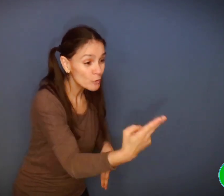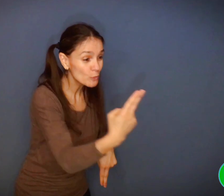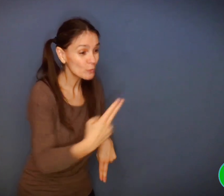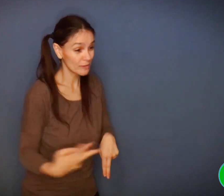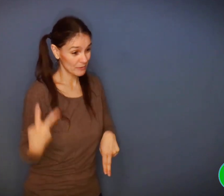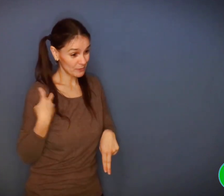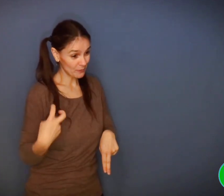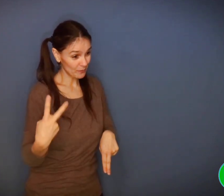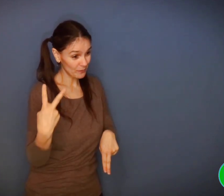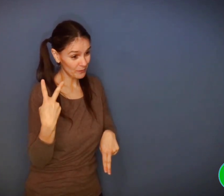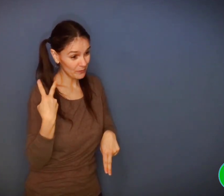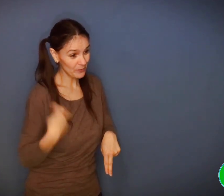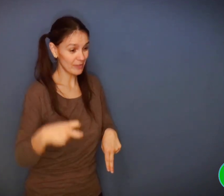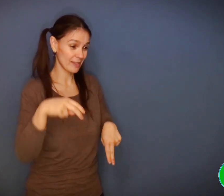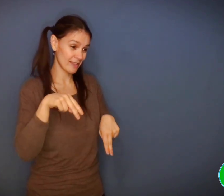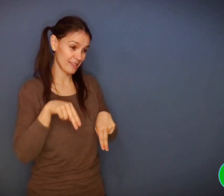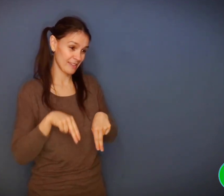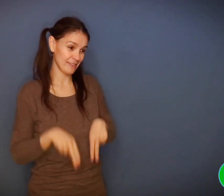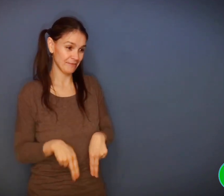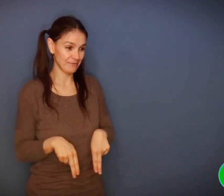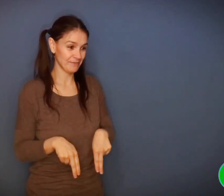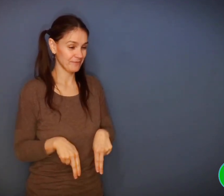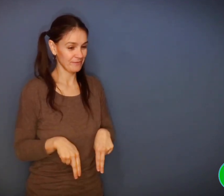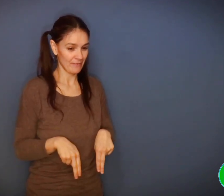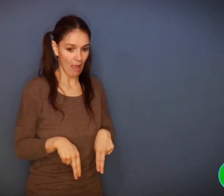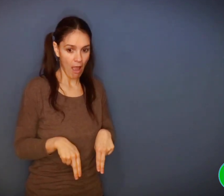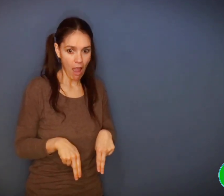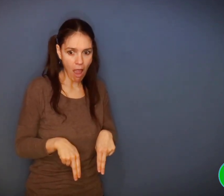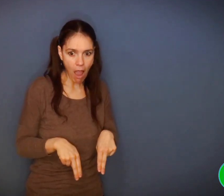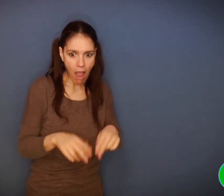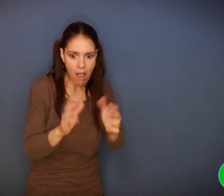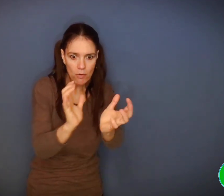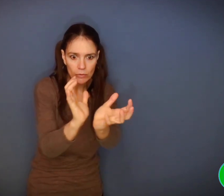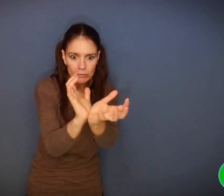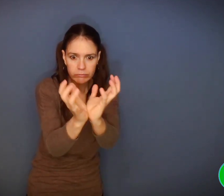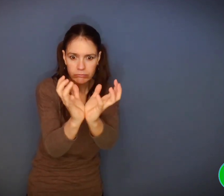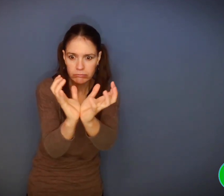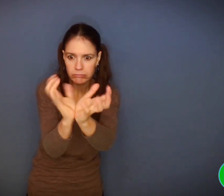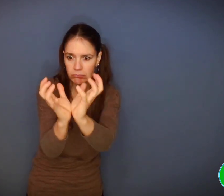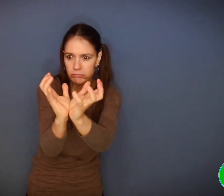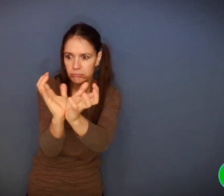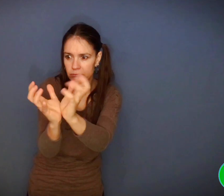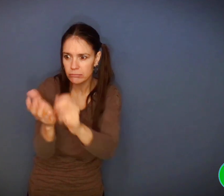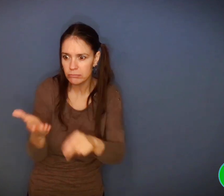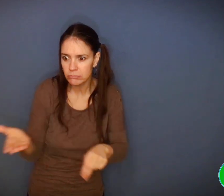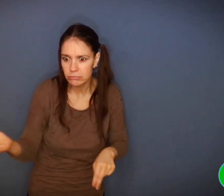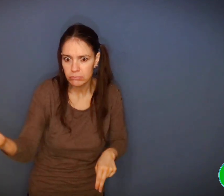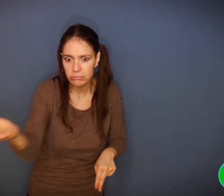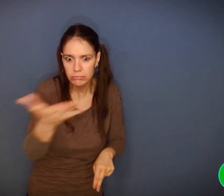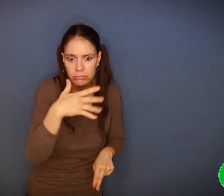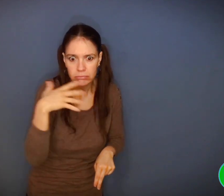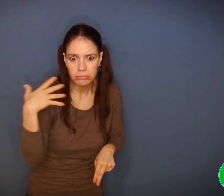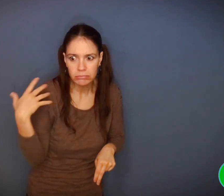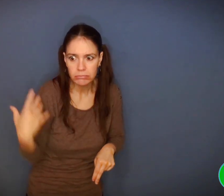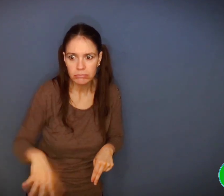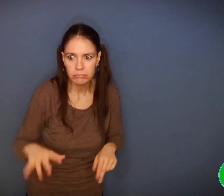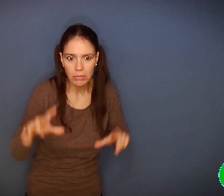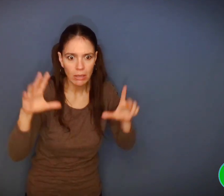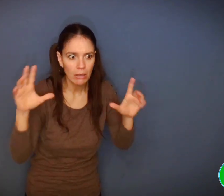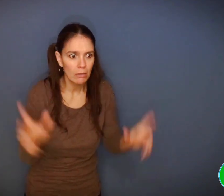« Félicien ! Tes choux sont extraordinaires